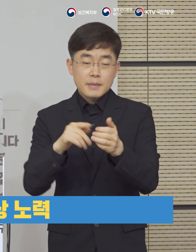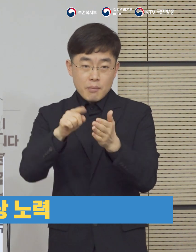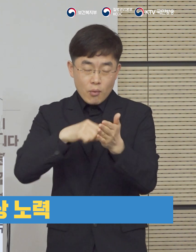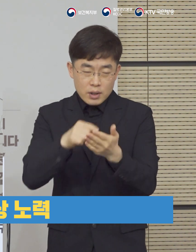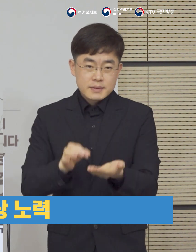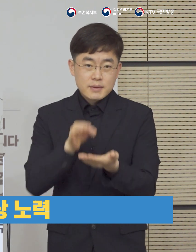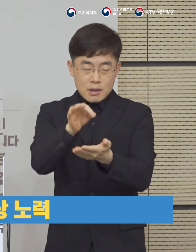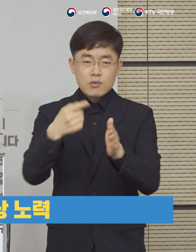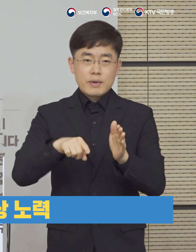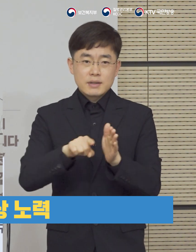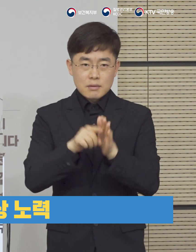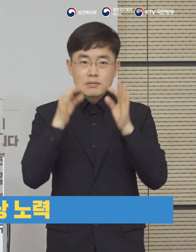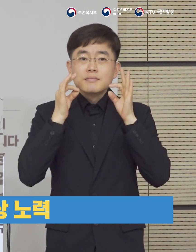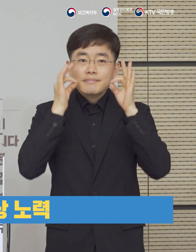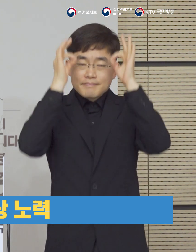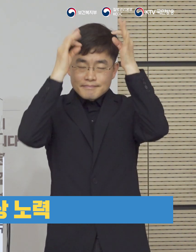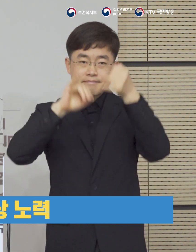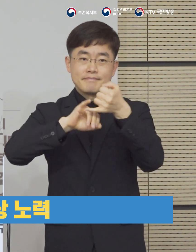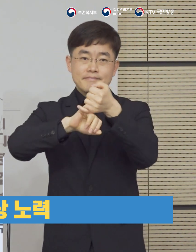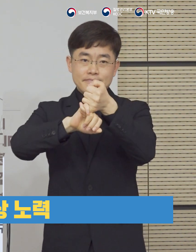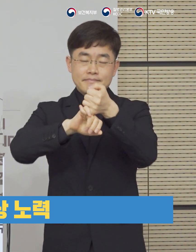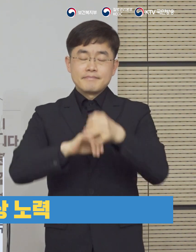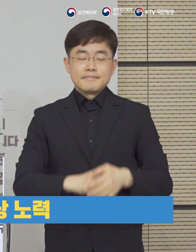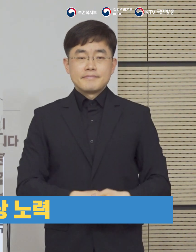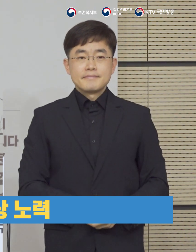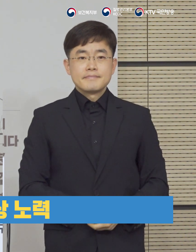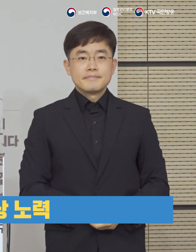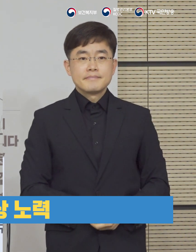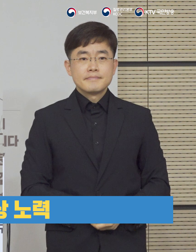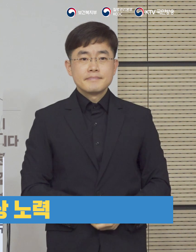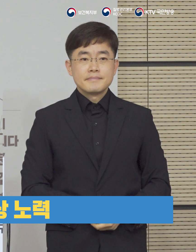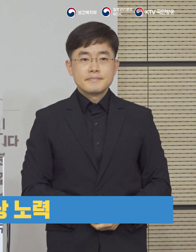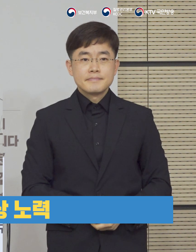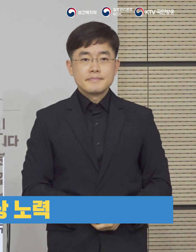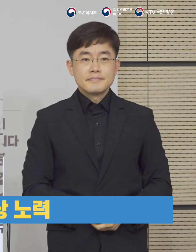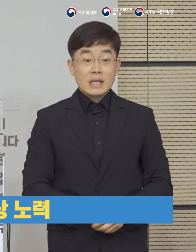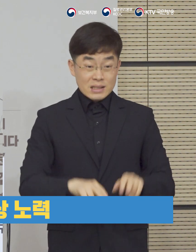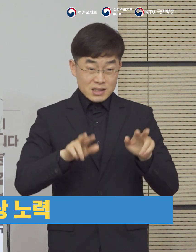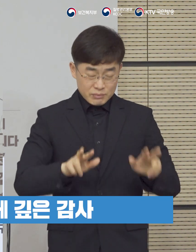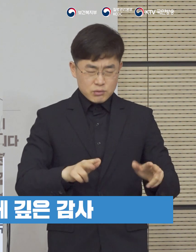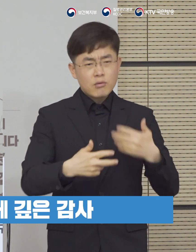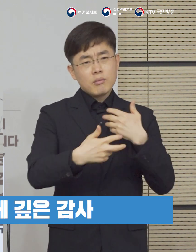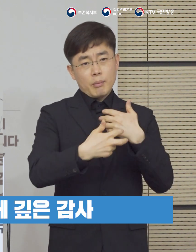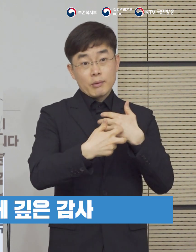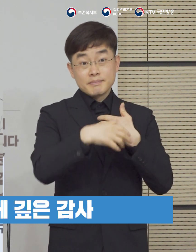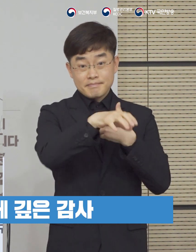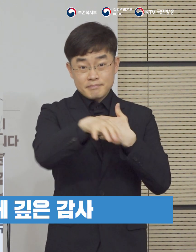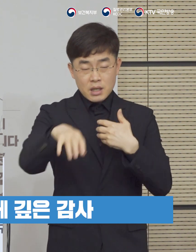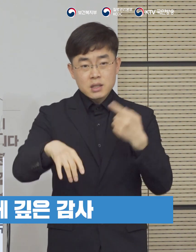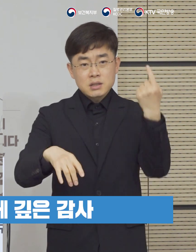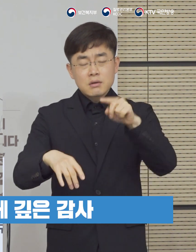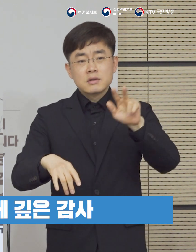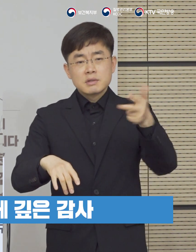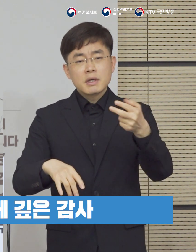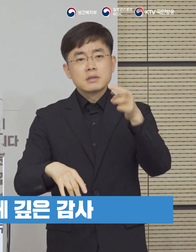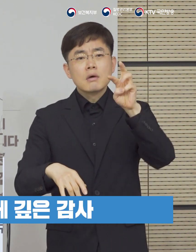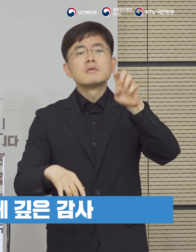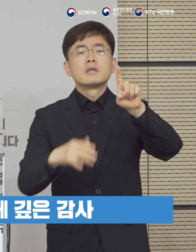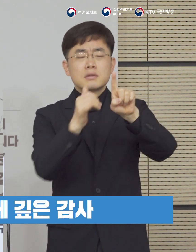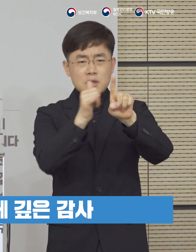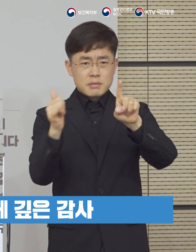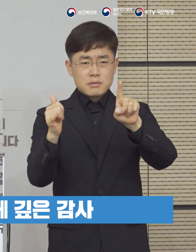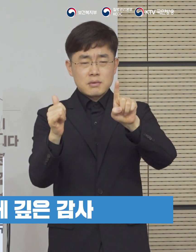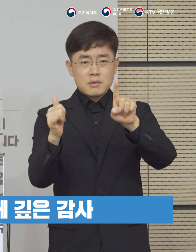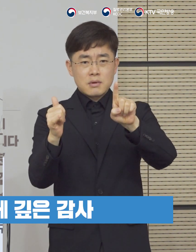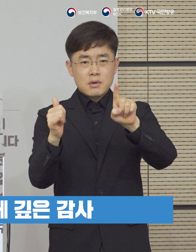보상이 충분히 이루어질 수 있도록 최선을 다하겠습니다. 지금 이 순간에도 현장에서